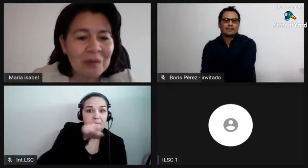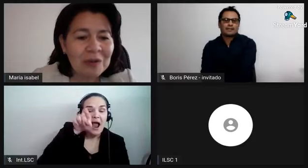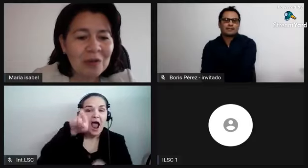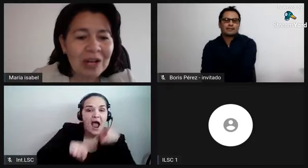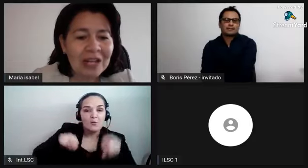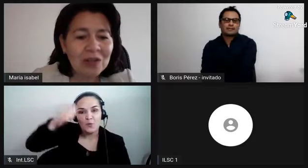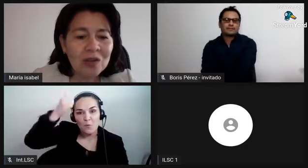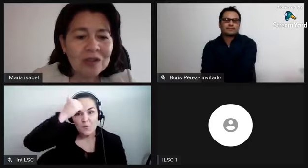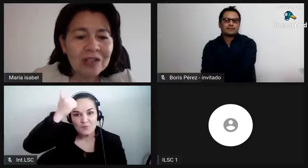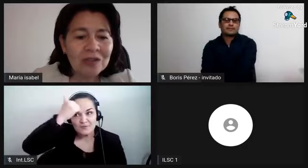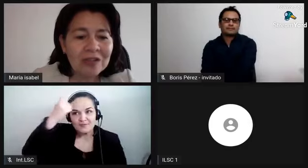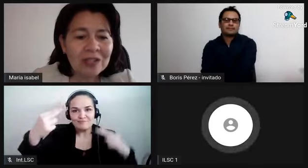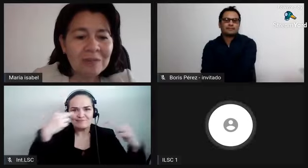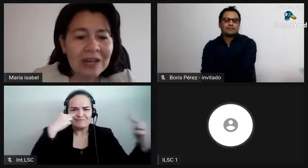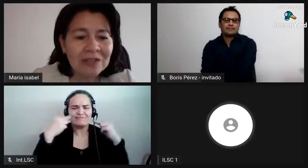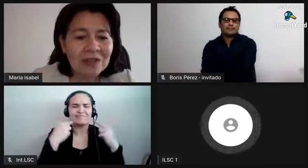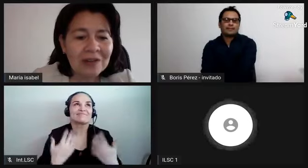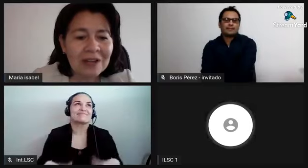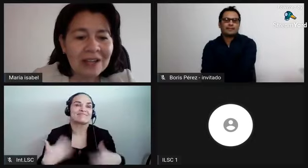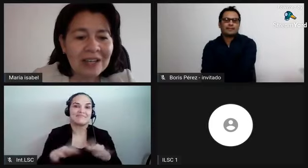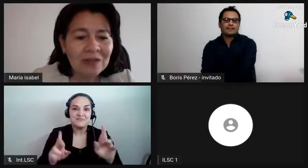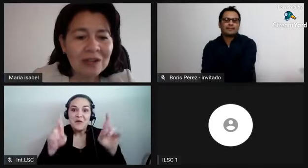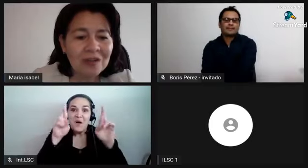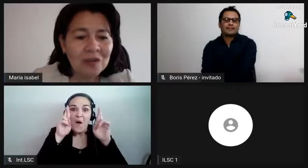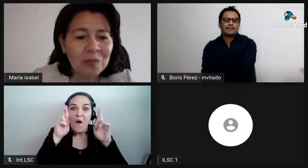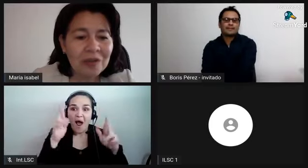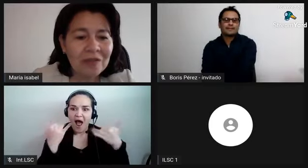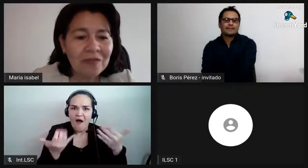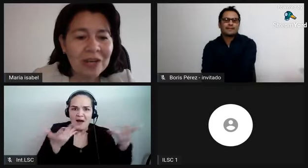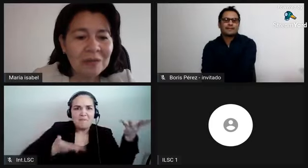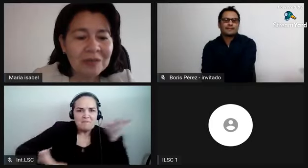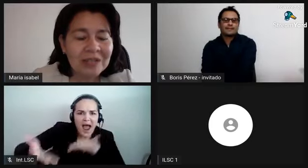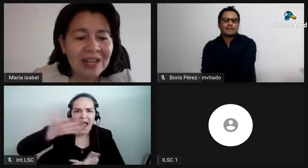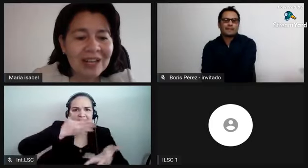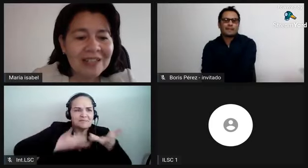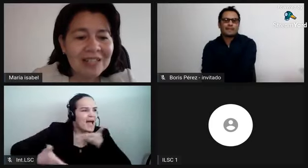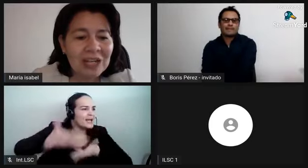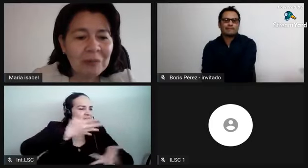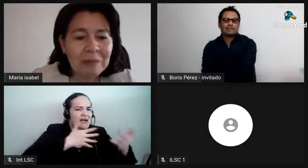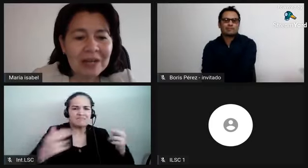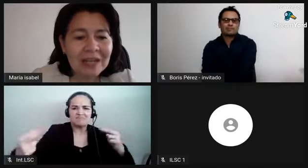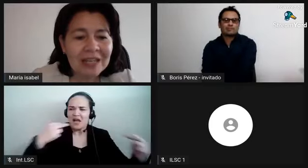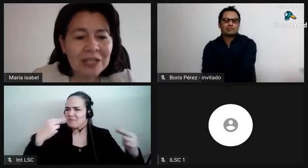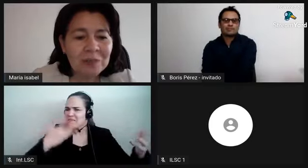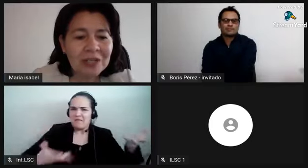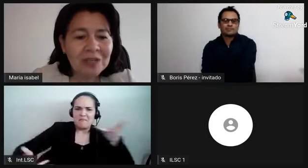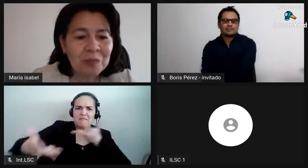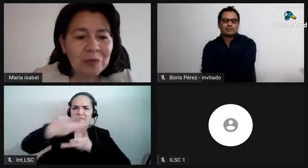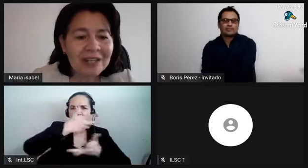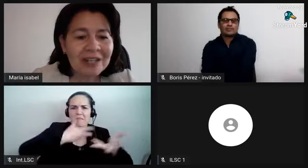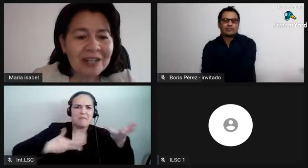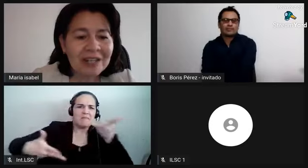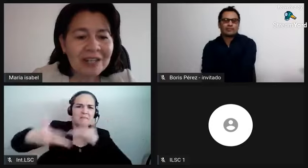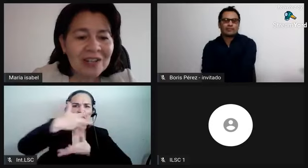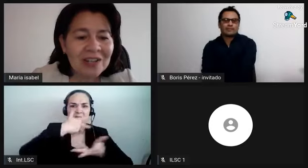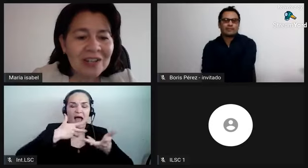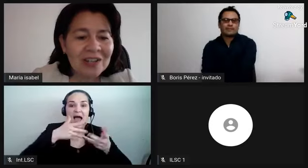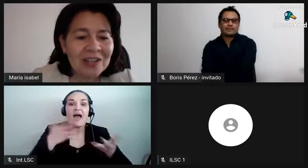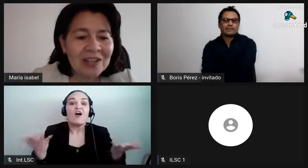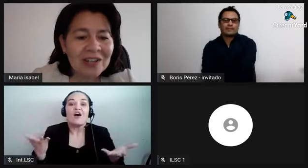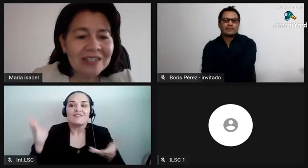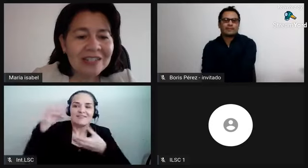pues ojalá todos estos espacios que van dando en el grupo de facebook sirvan para que después puedan